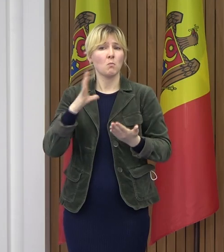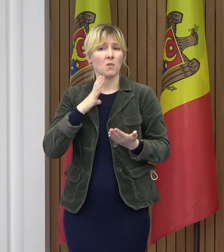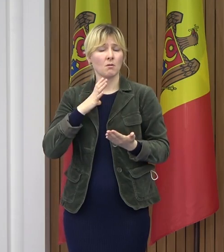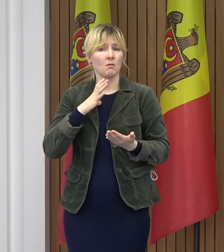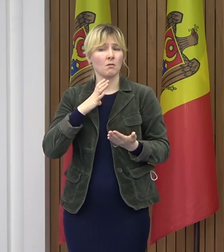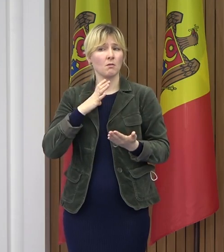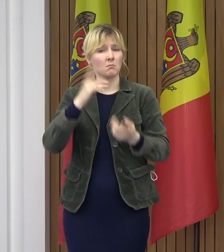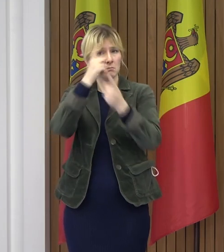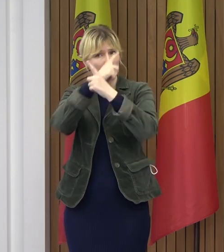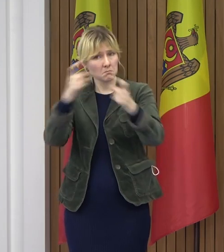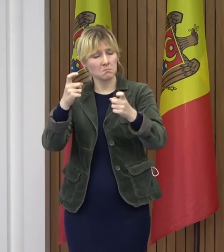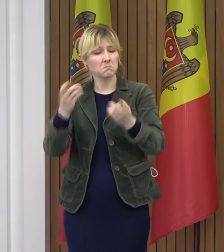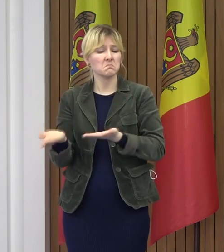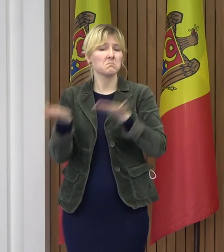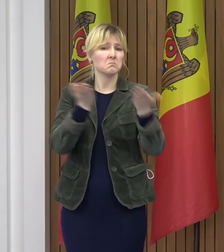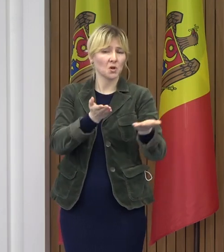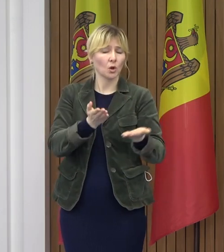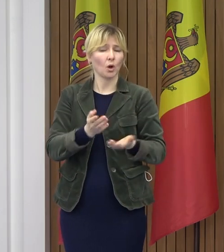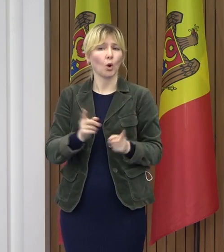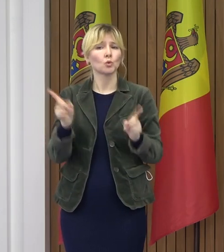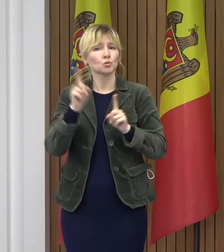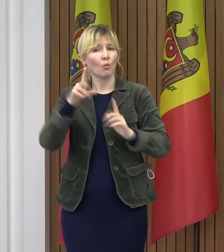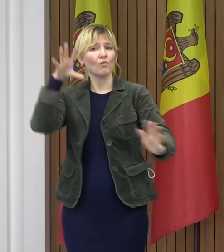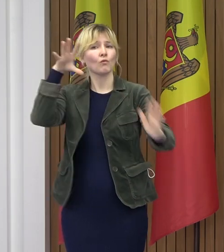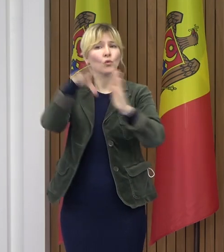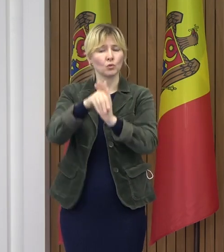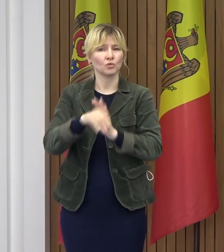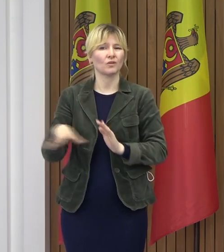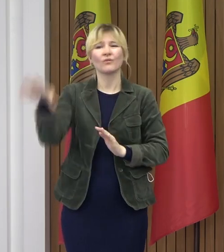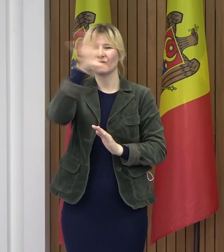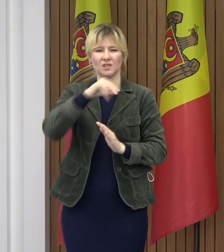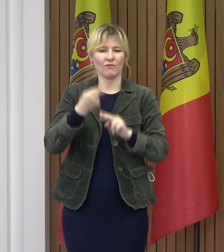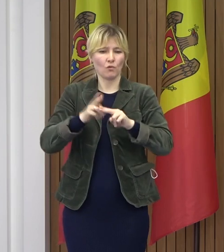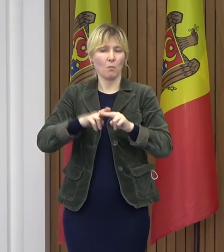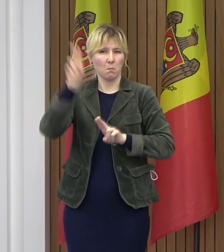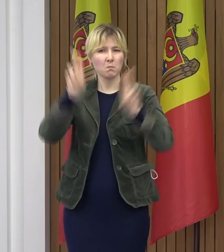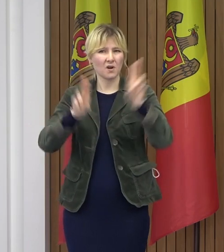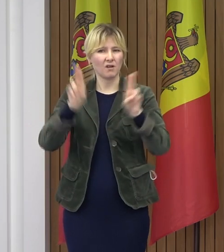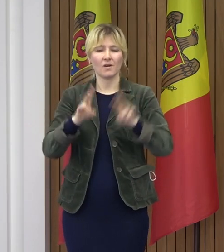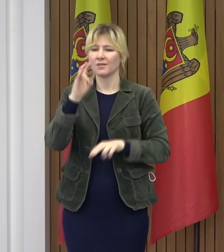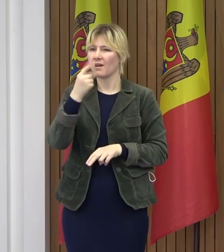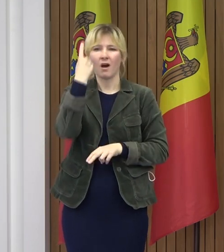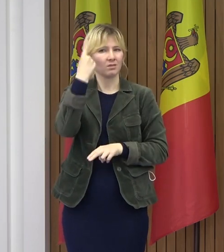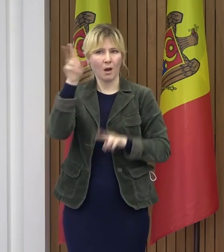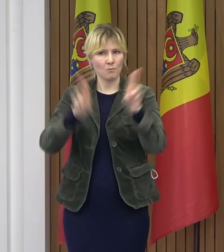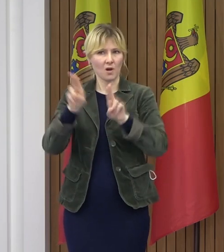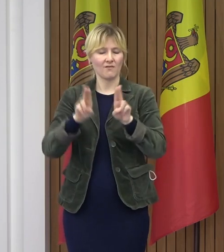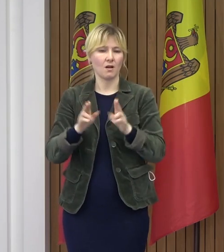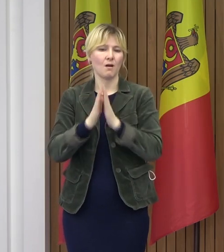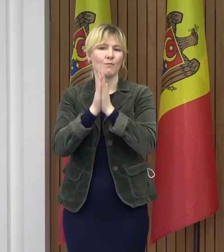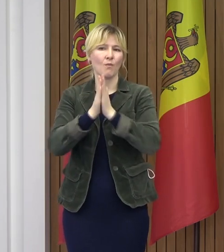propunere să includem în șirul restricților, nu o restricție, dar o recomandare,